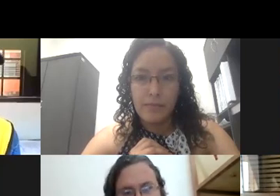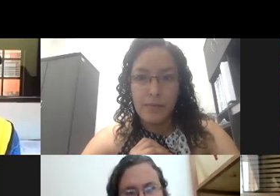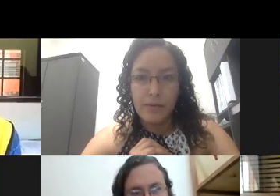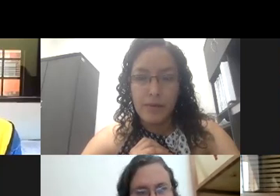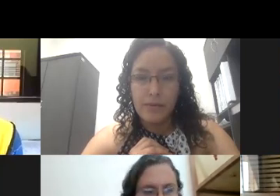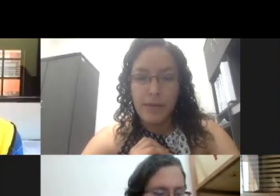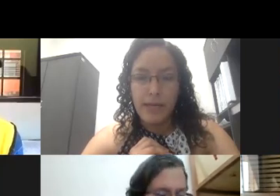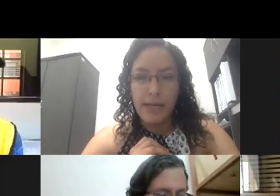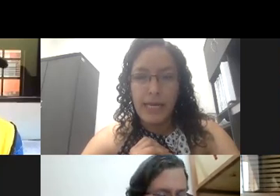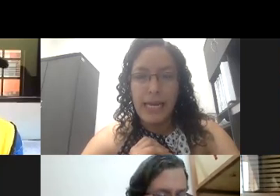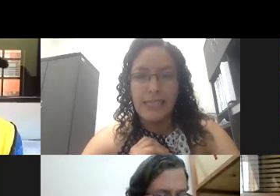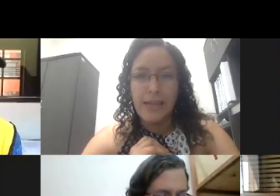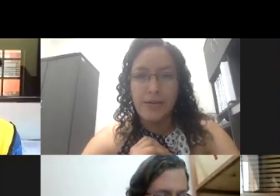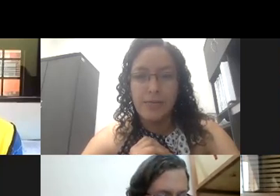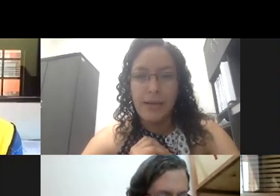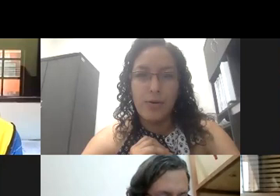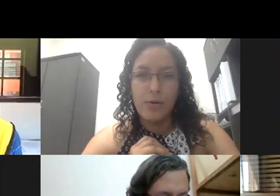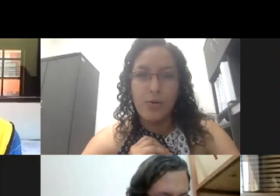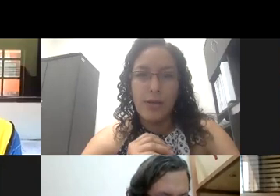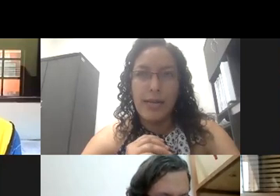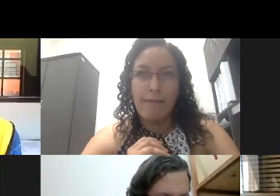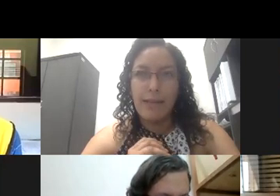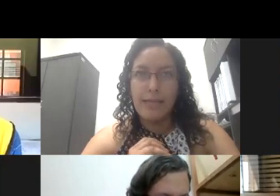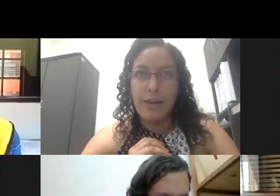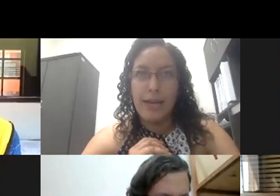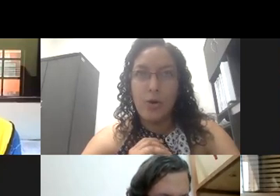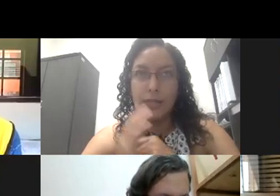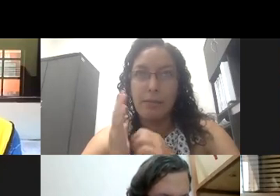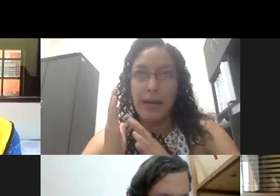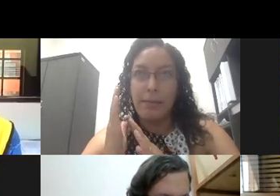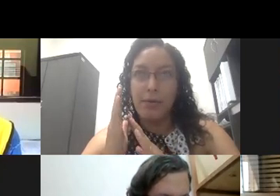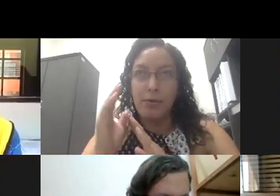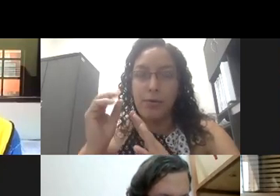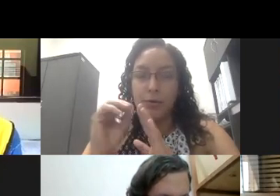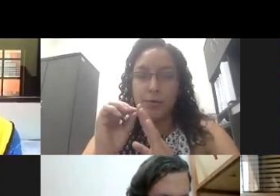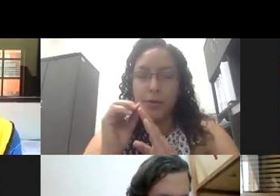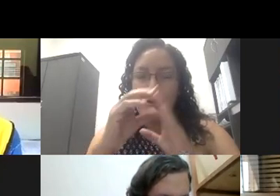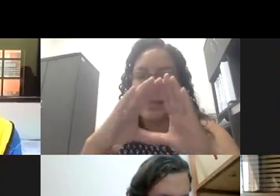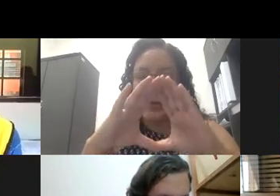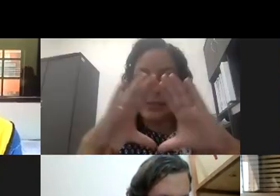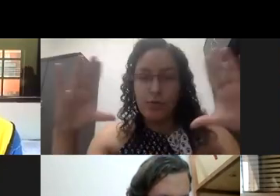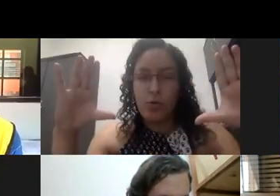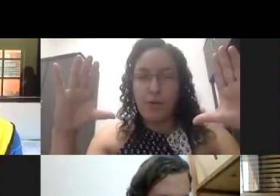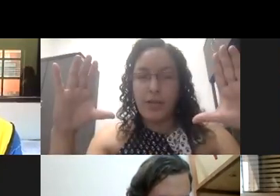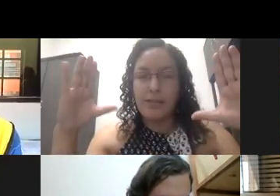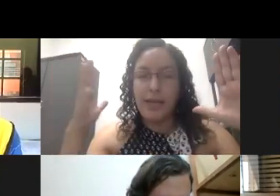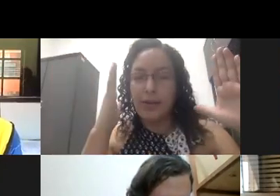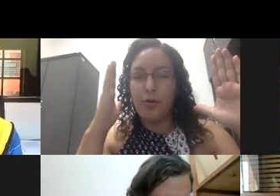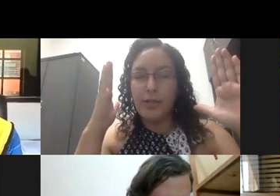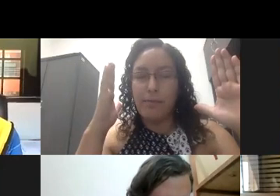viene generalizado pero la verdad es que yo ya lo hice para es un cuadro de excel y yo lo hice